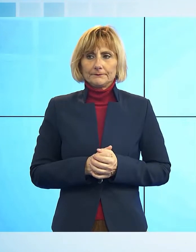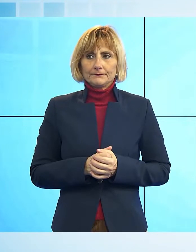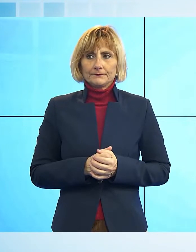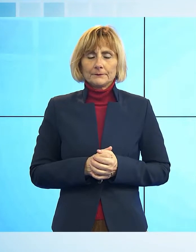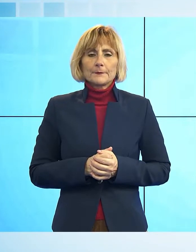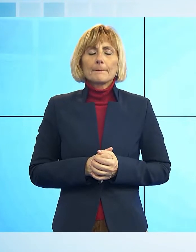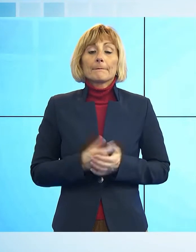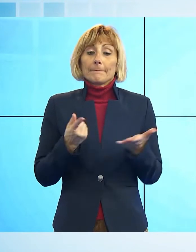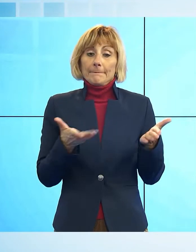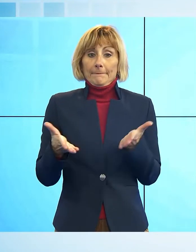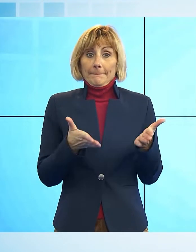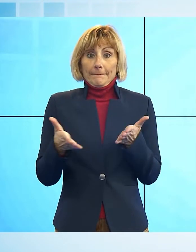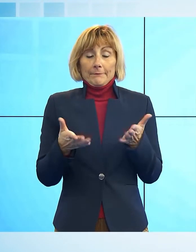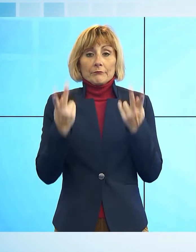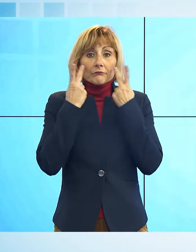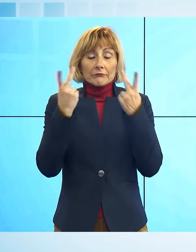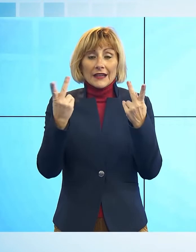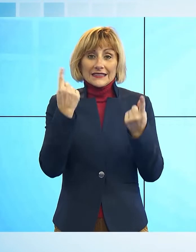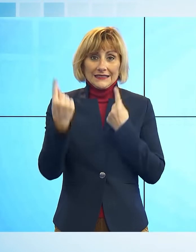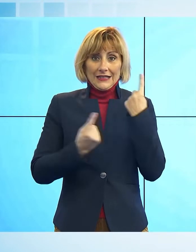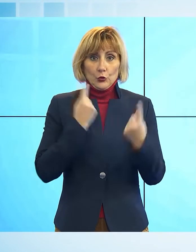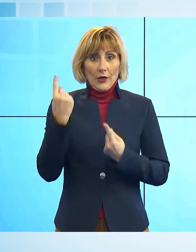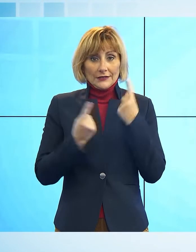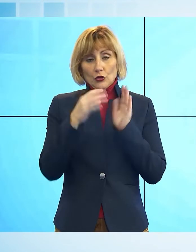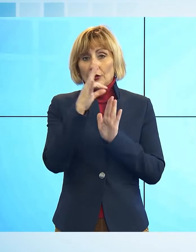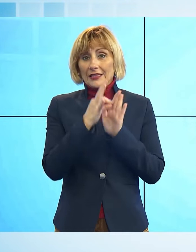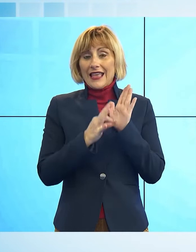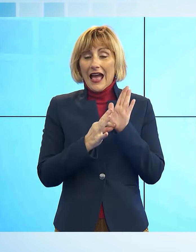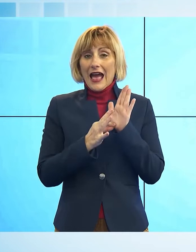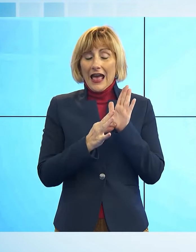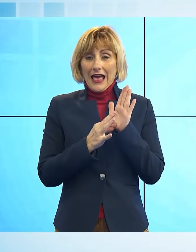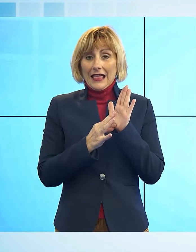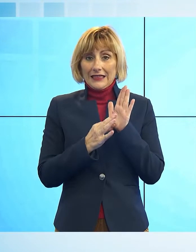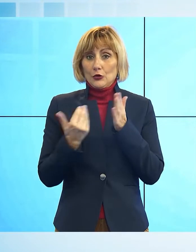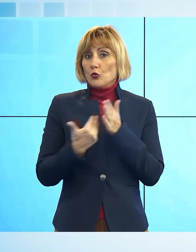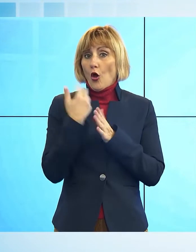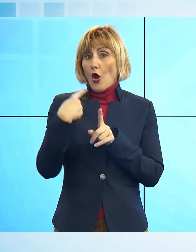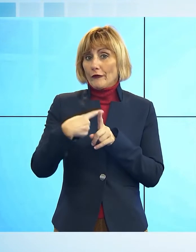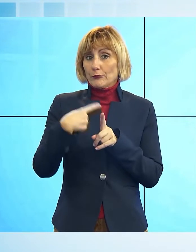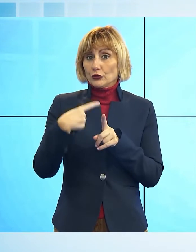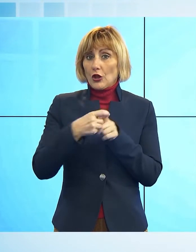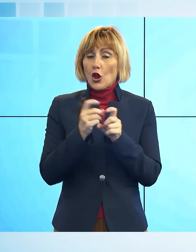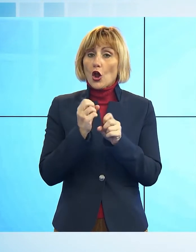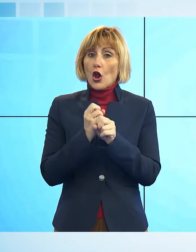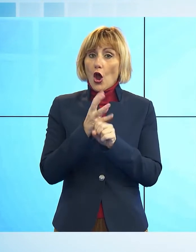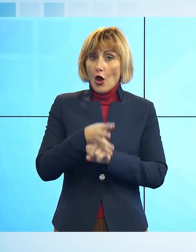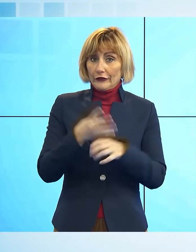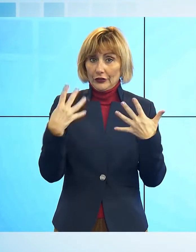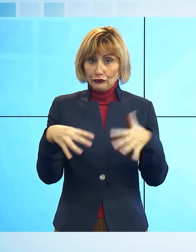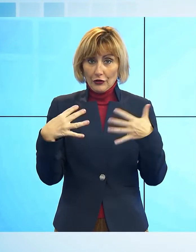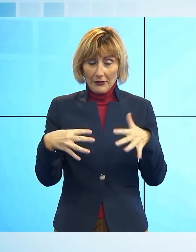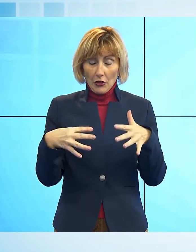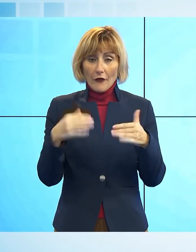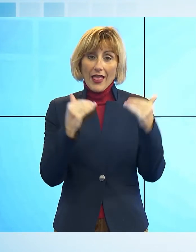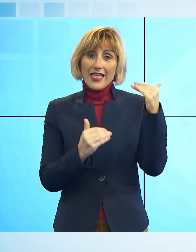Ed è il momento di vedere assieme l'andamento dei dati relativi alle nuove positività al Covid-19. A livello